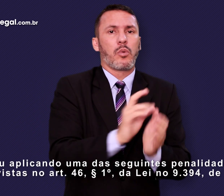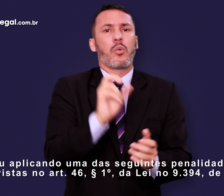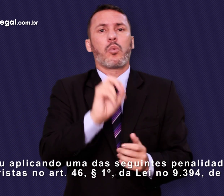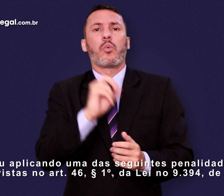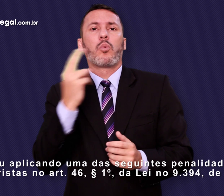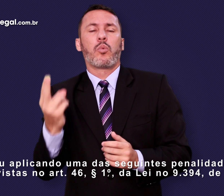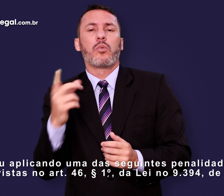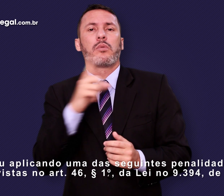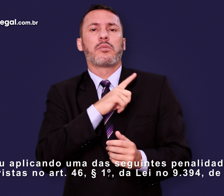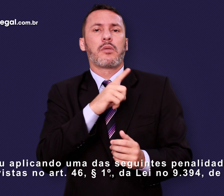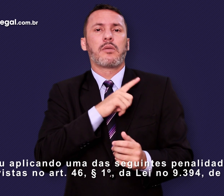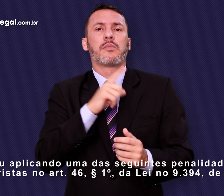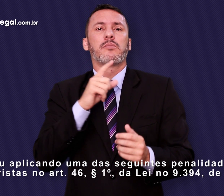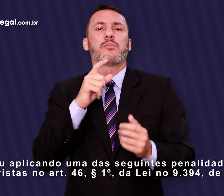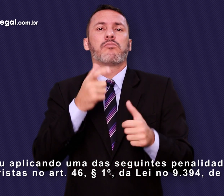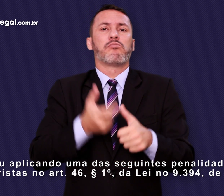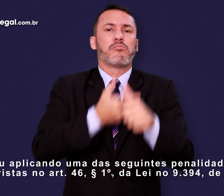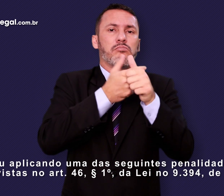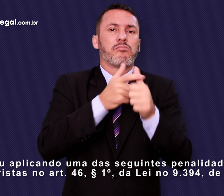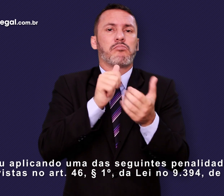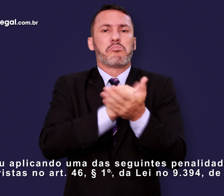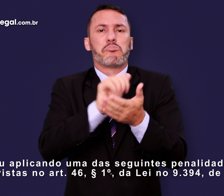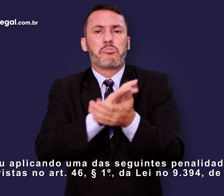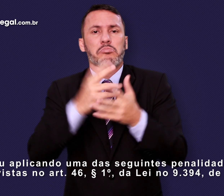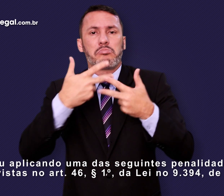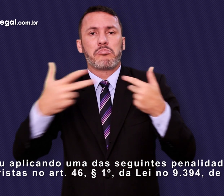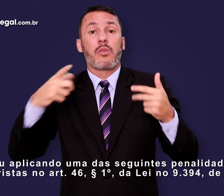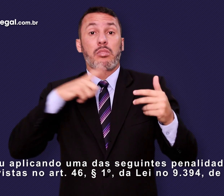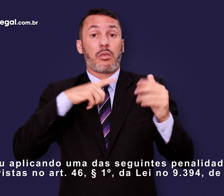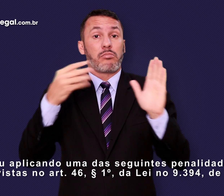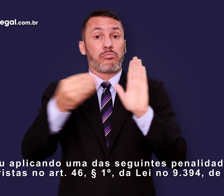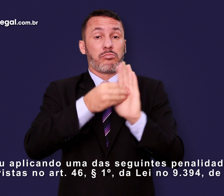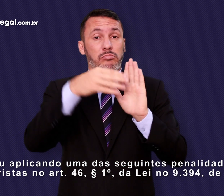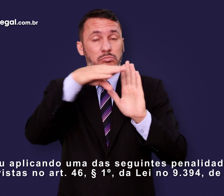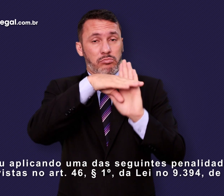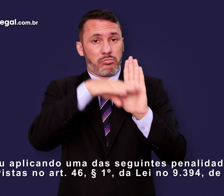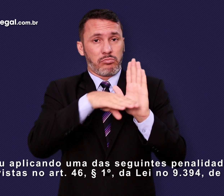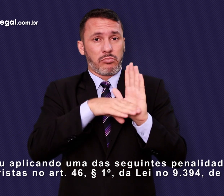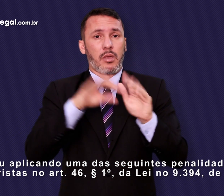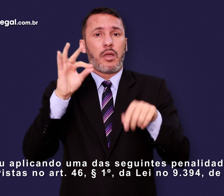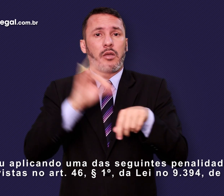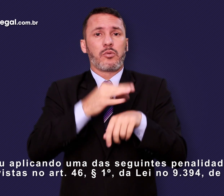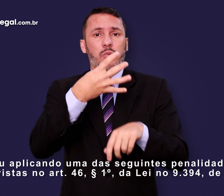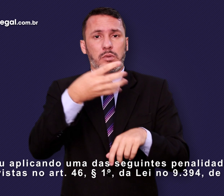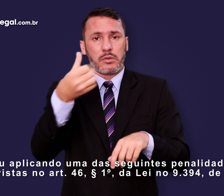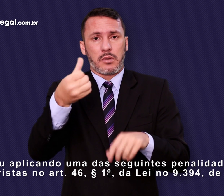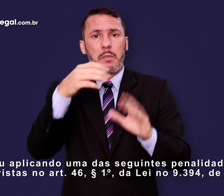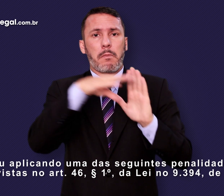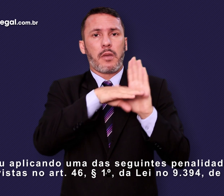aplicando uma das seguintes penalidades previstas no artigo 46, parágrafo 1º da Lei nº 9